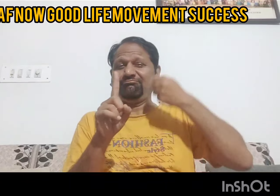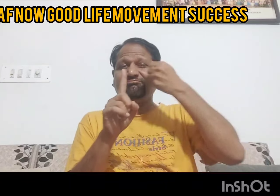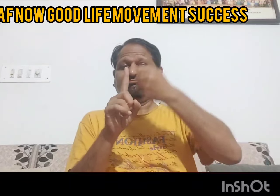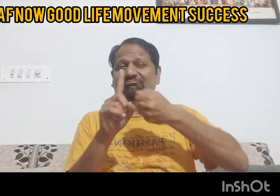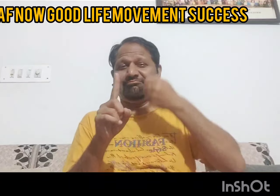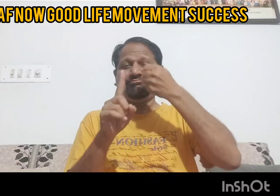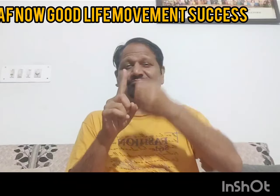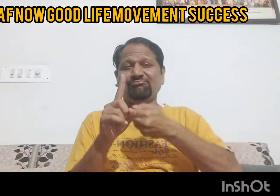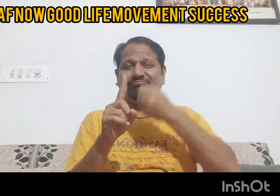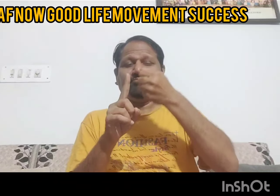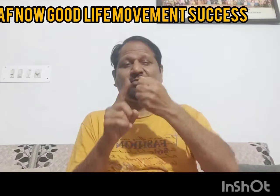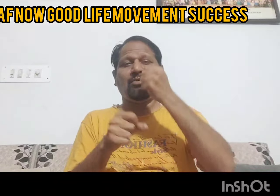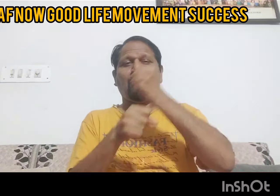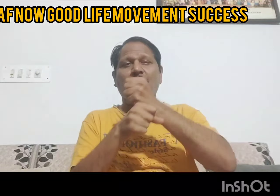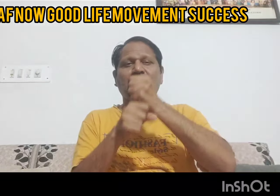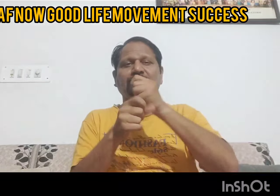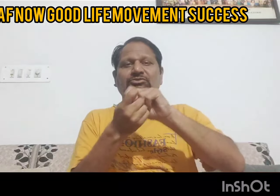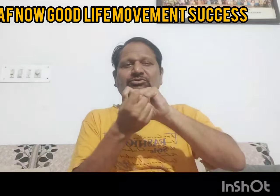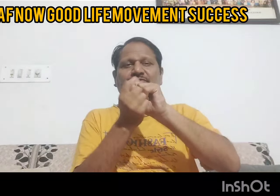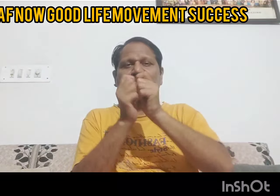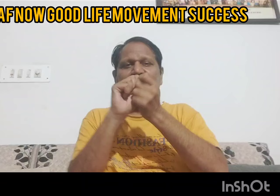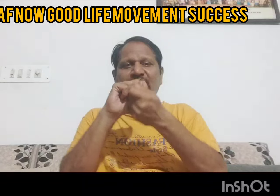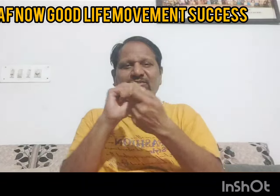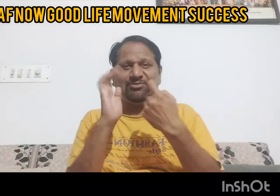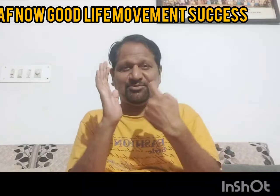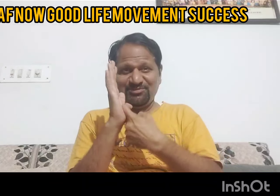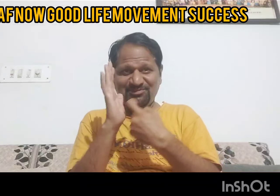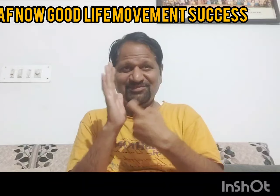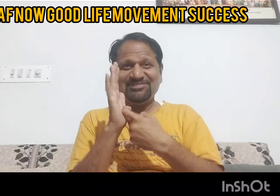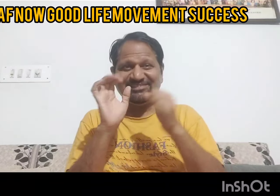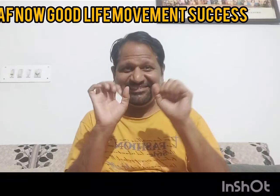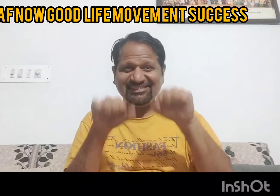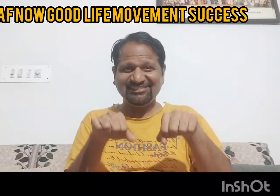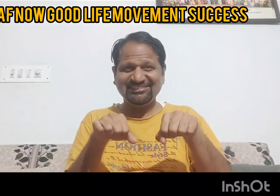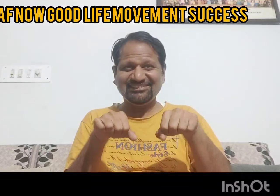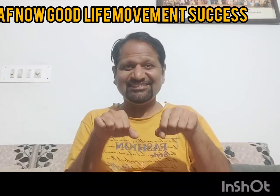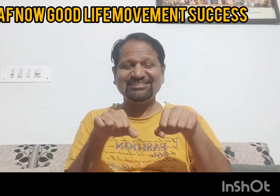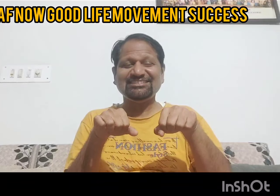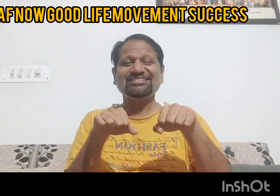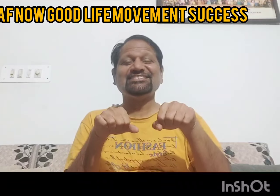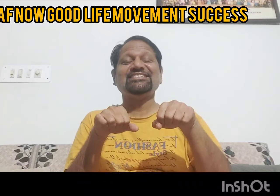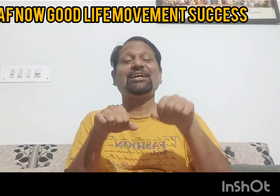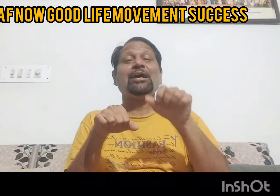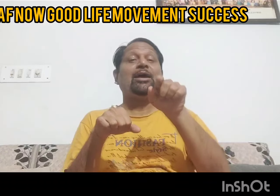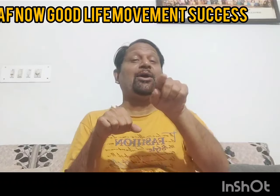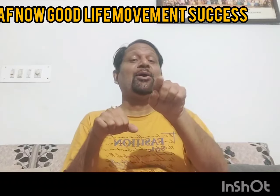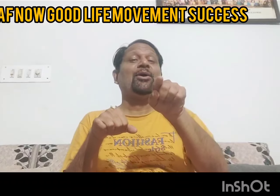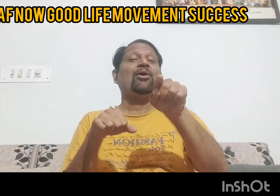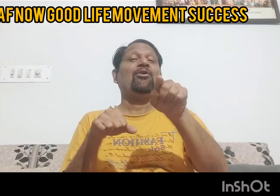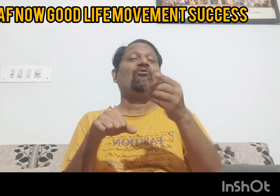और सभी दिव्यांग जनों ने लगातार जो प्रयास किये हैं सरकार ने अपने नीती में परिवत्तन लाए है